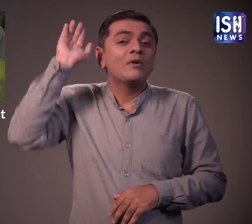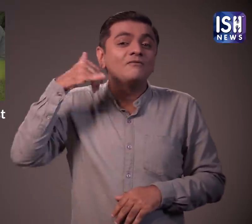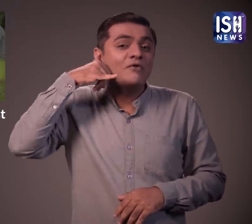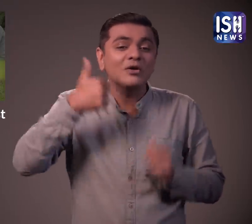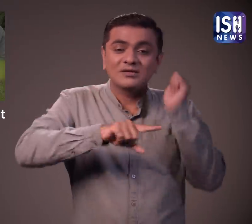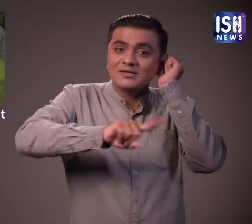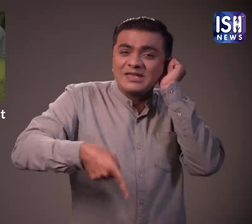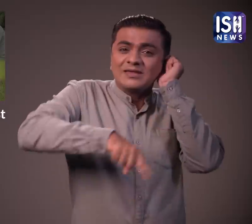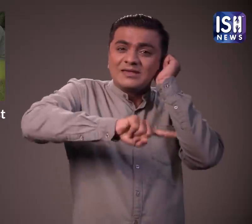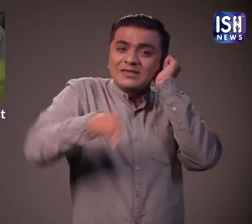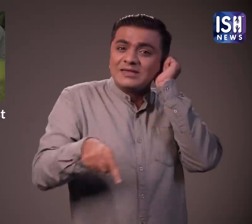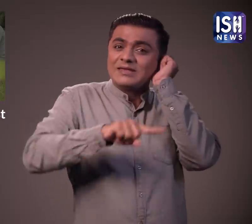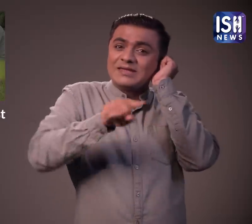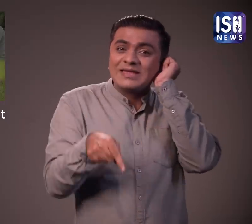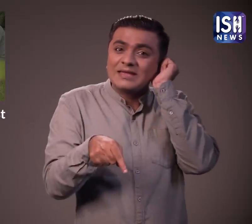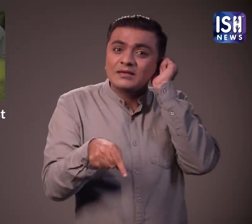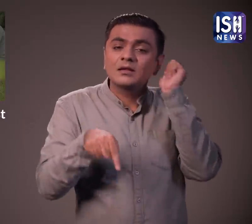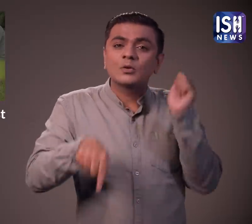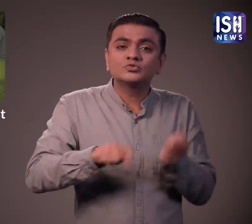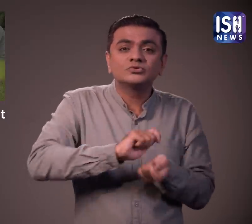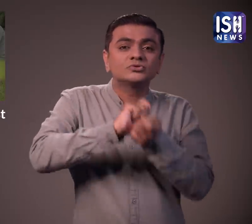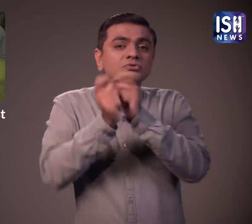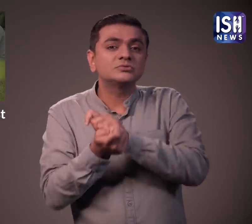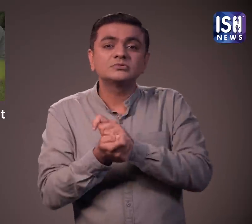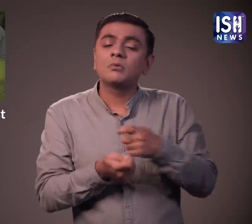पुराने टेलेफोन से मोबाइल फोर में परिवर्तन देखा है